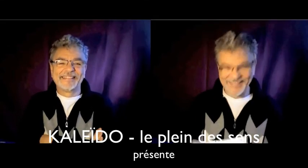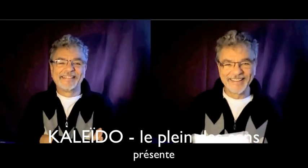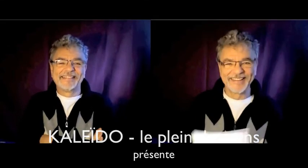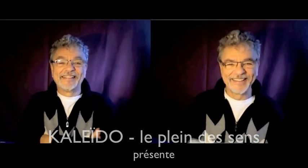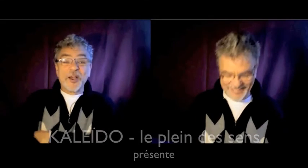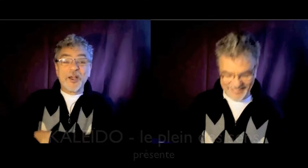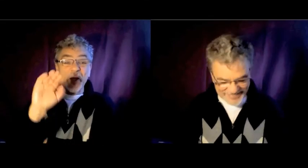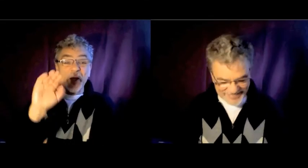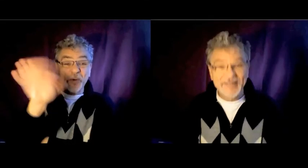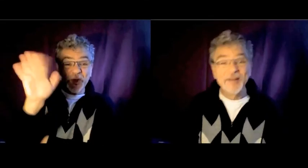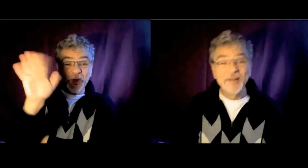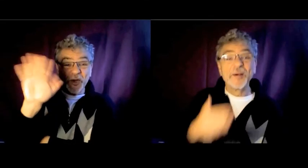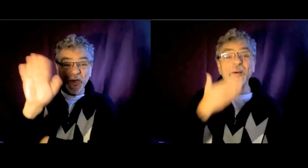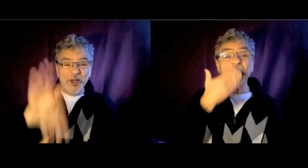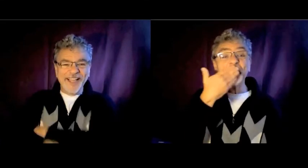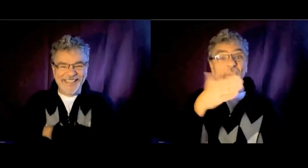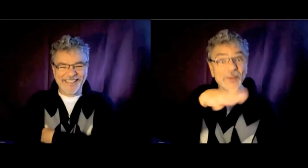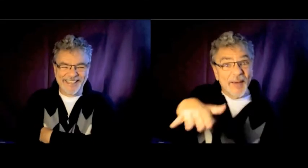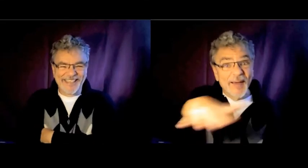Bonjour !